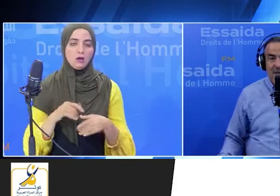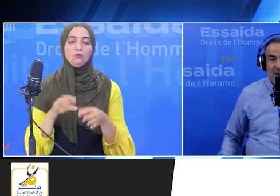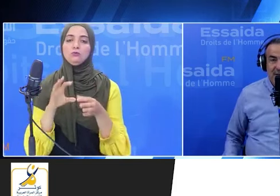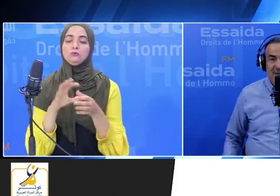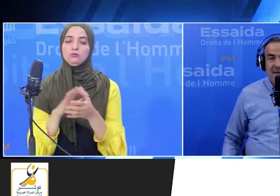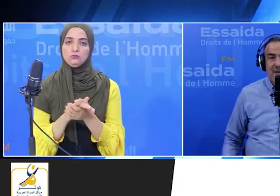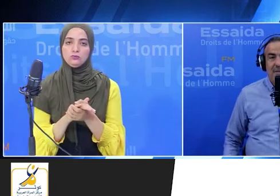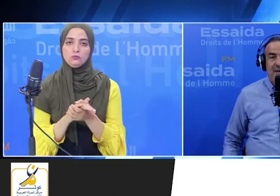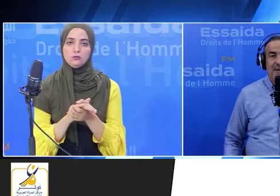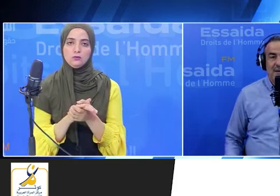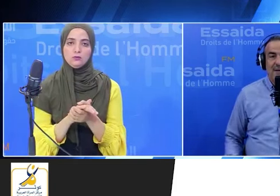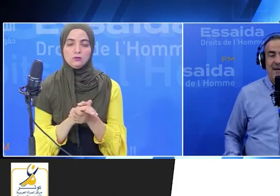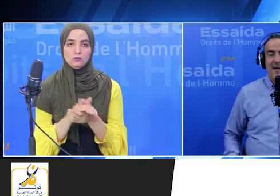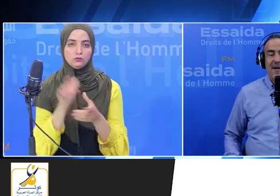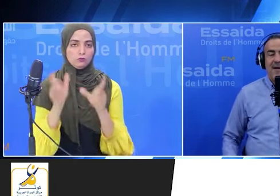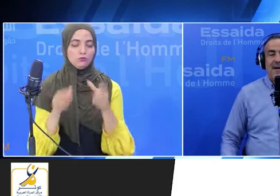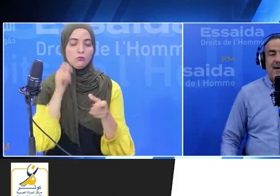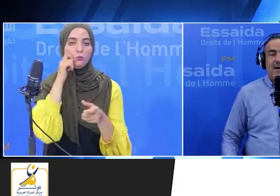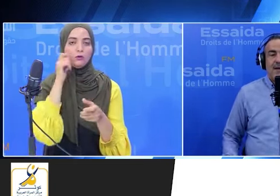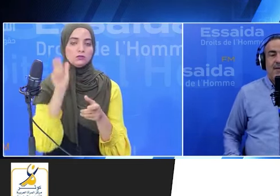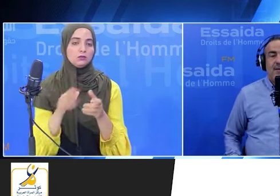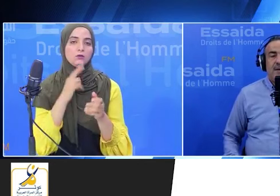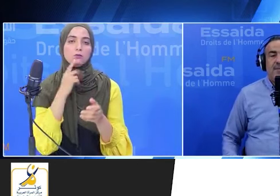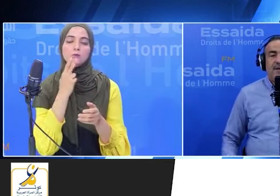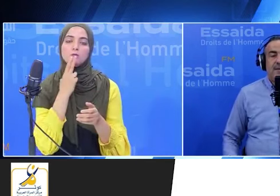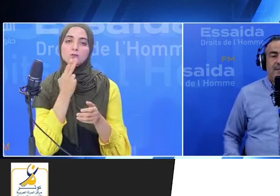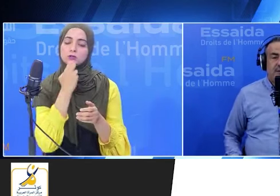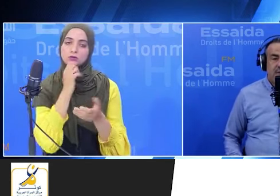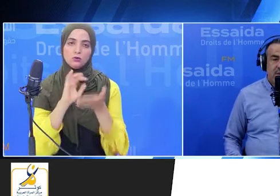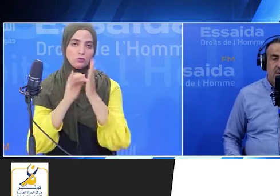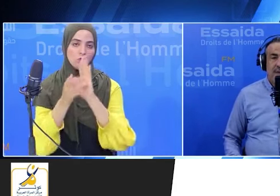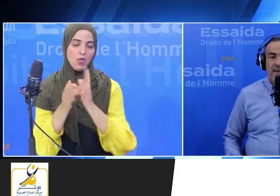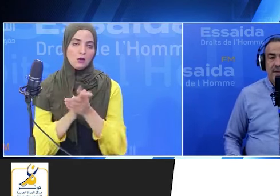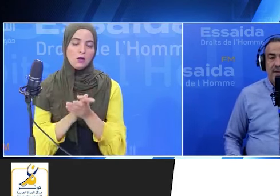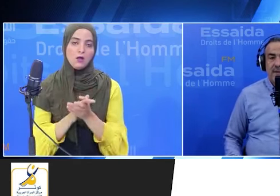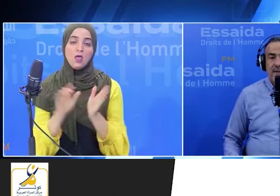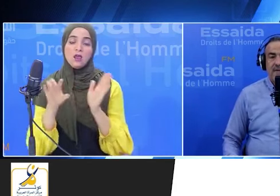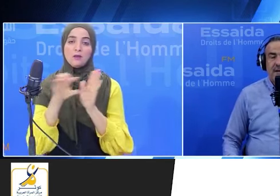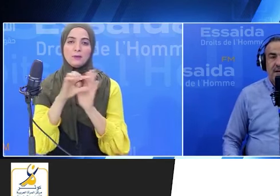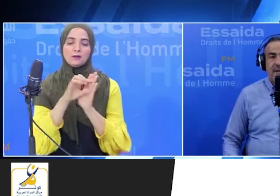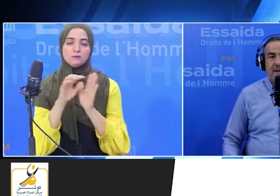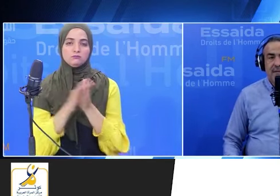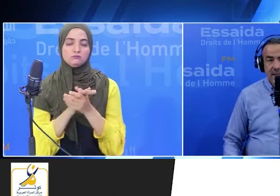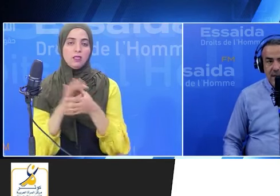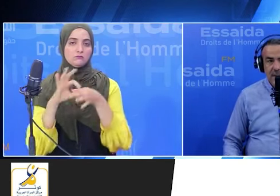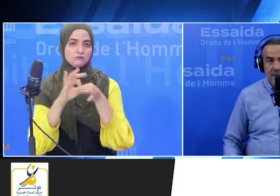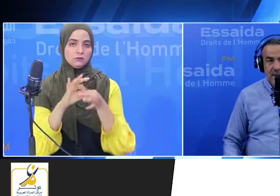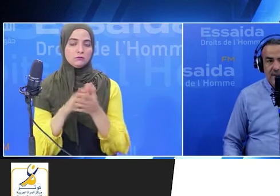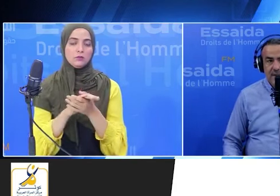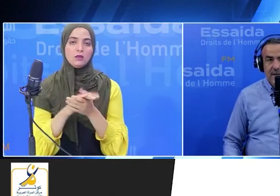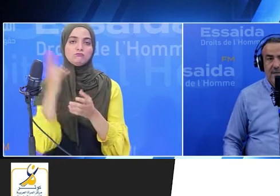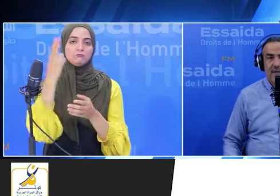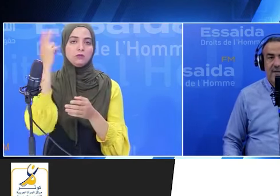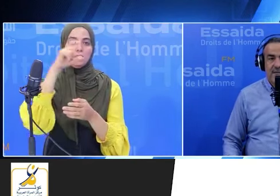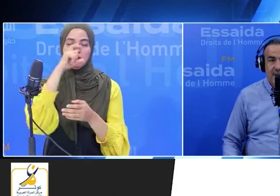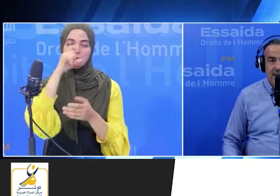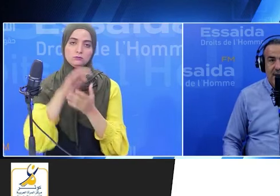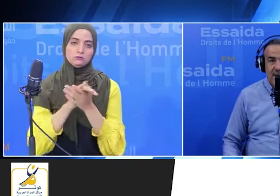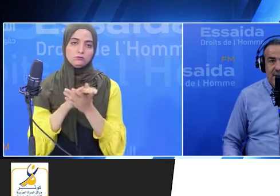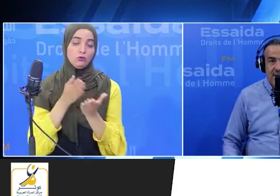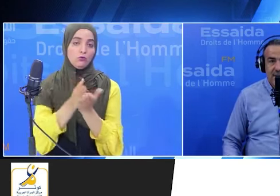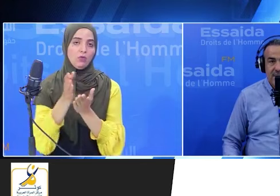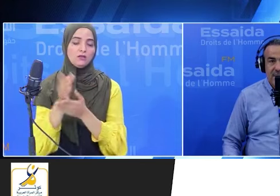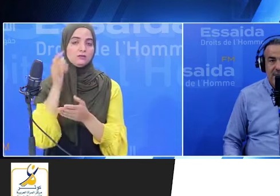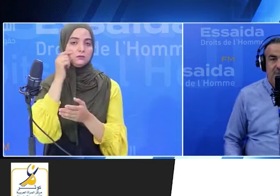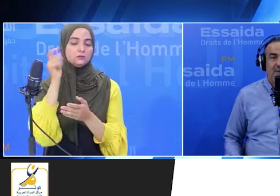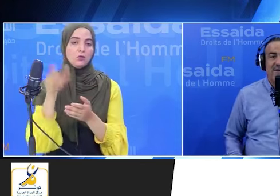ونضكى دائماً كل البرنامج هو بشاركة مع المرأة العربية كل إنسان مركز المرأة